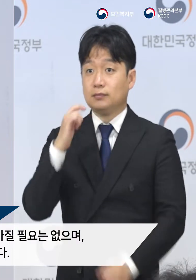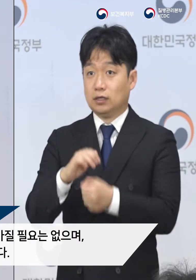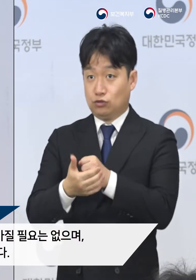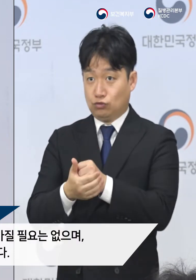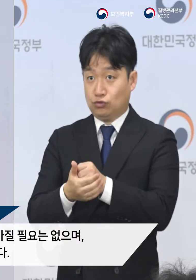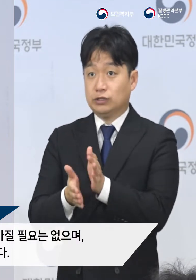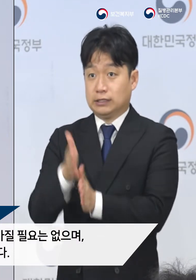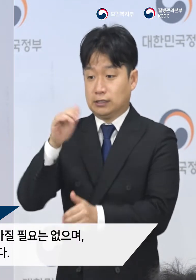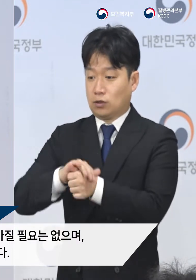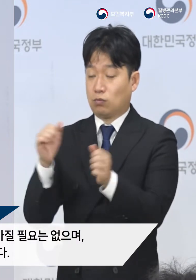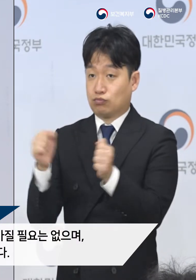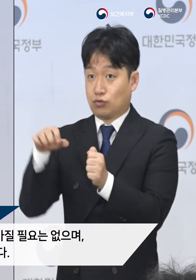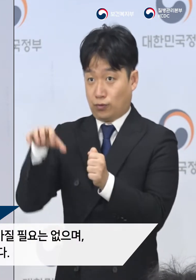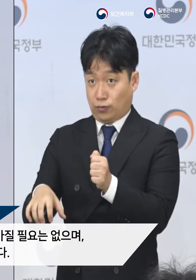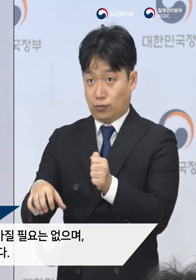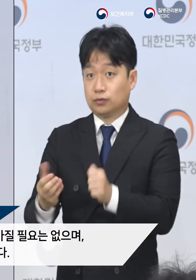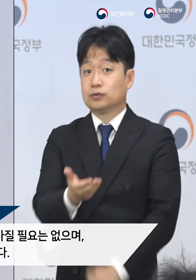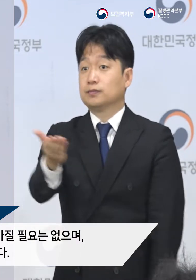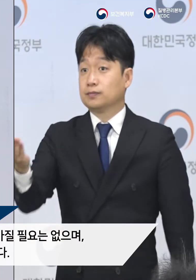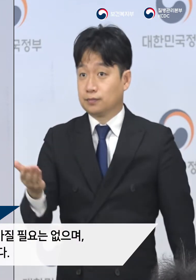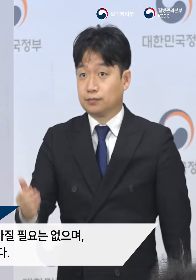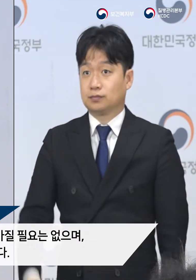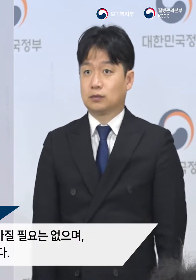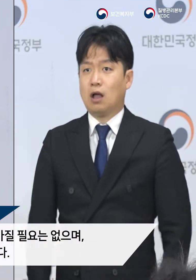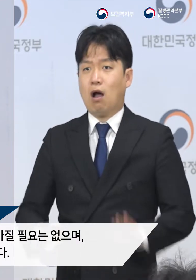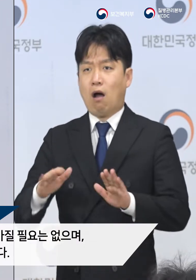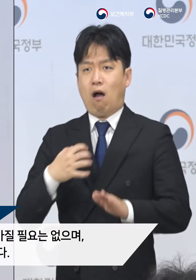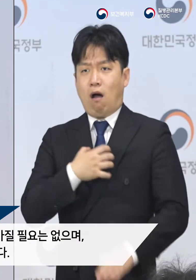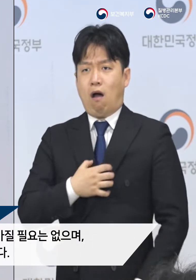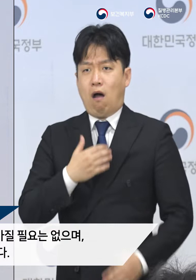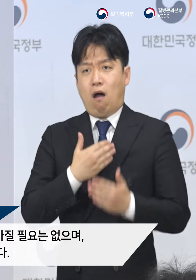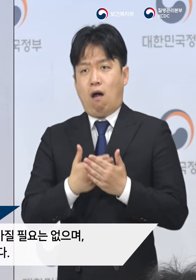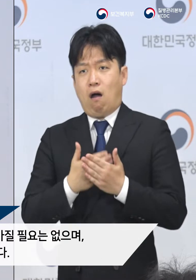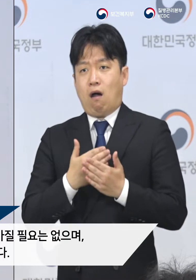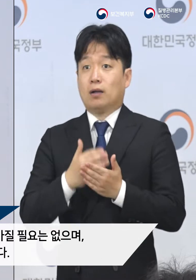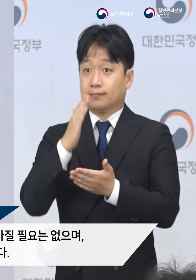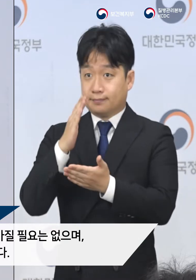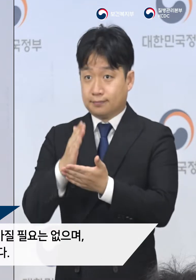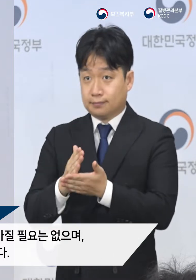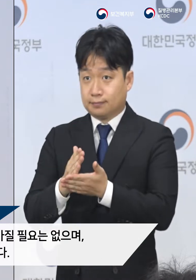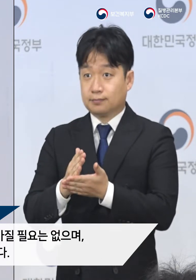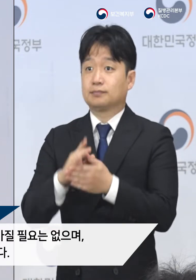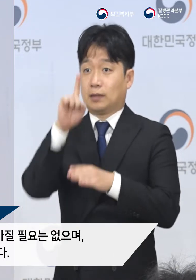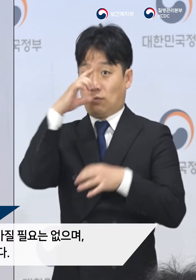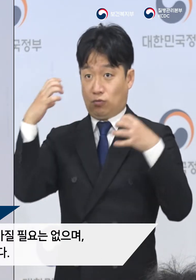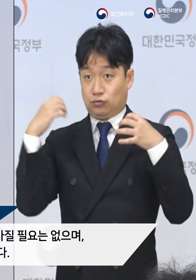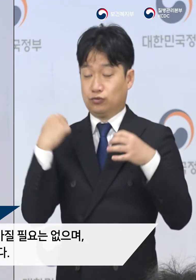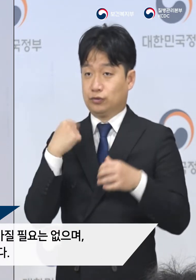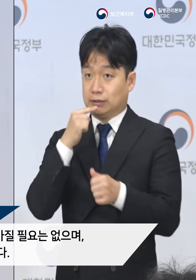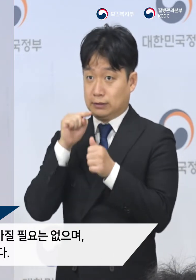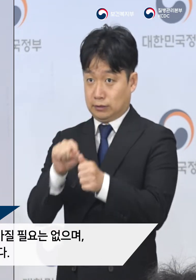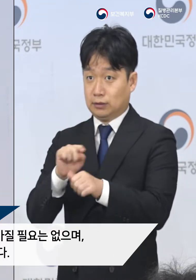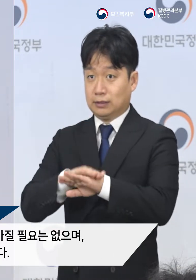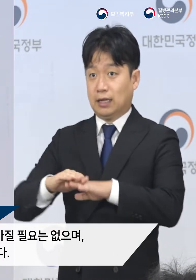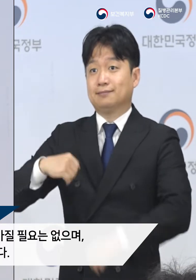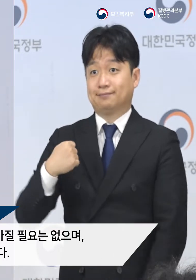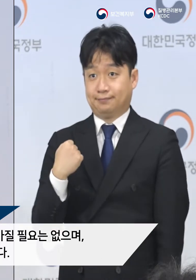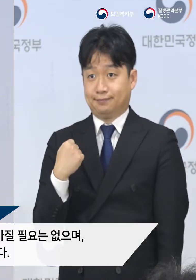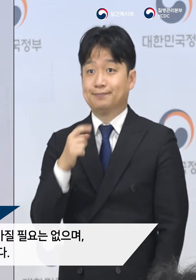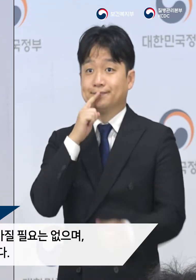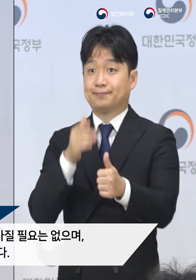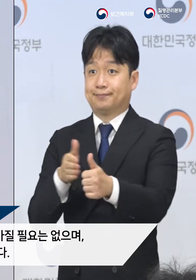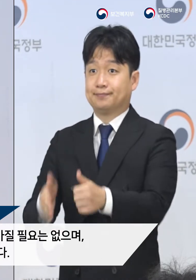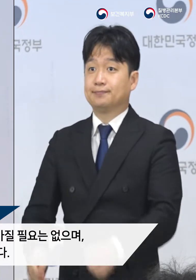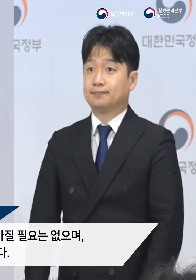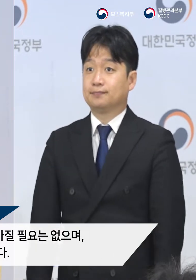대구시와 경상북도의 국민들께서도 지나친 불안을 가질 필요는 없으며 방역당국의 지시에 잘 협조해 줄 수